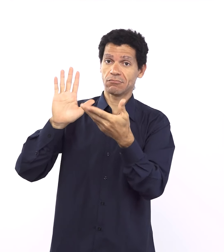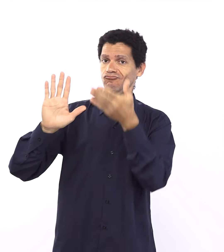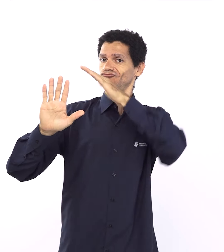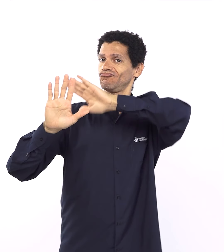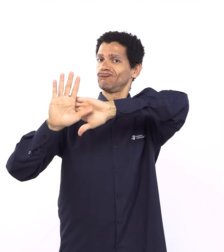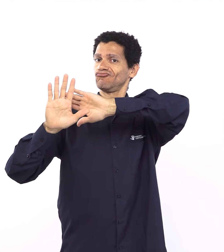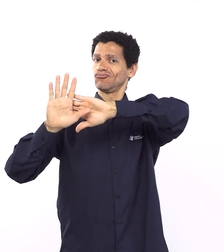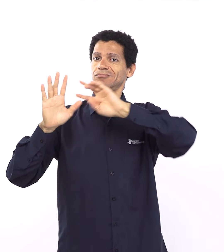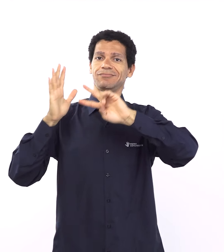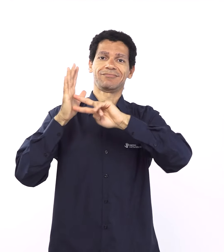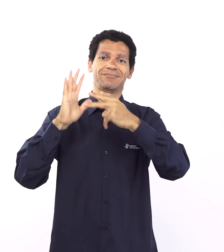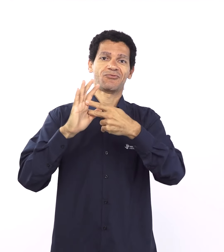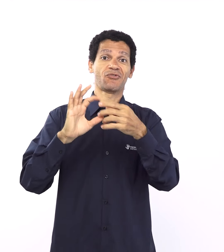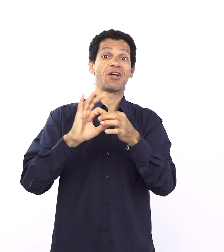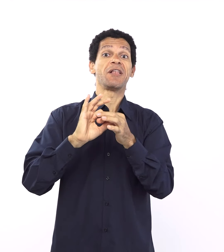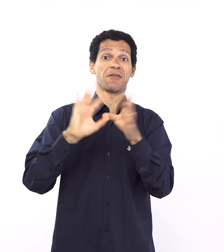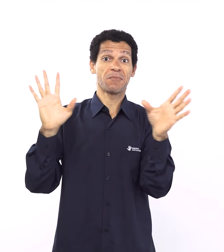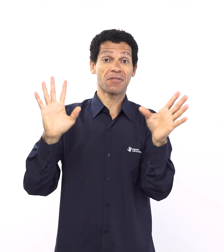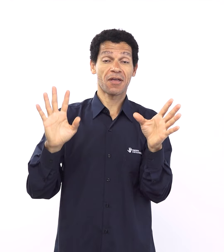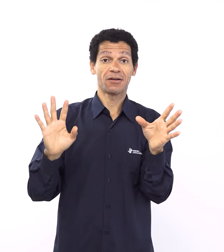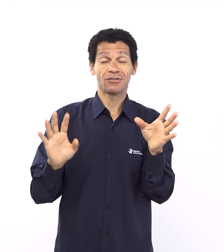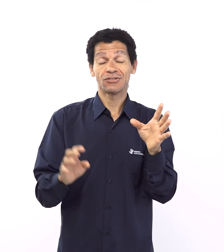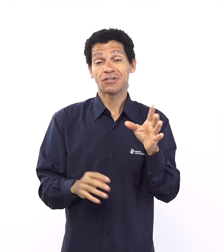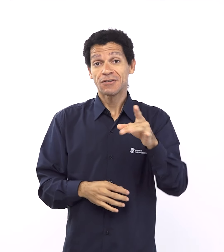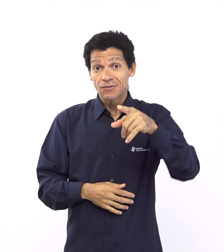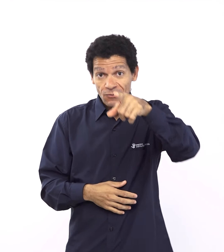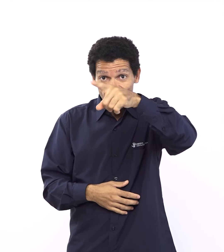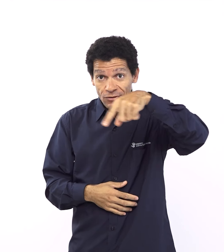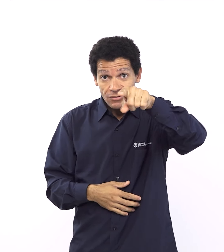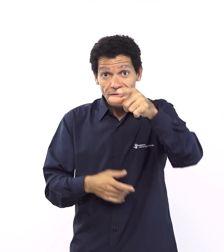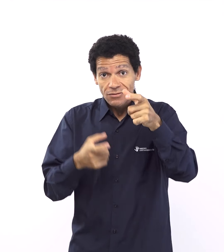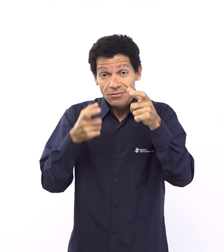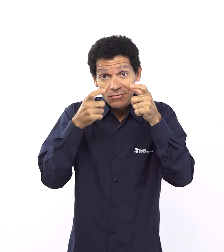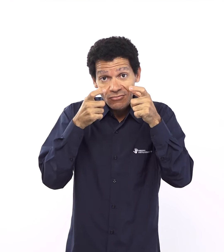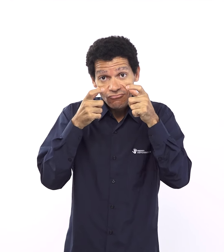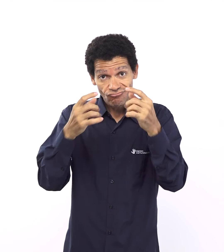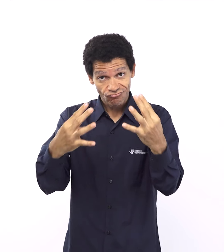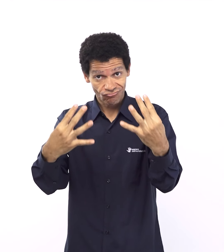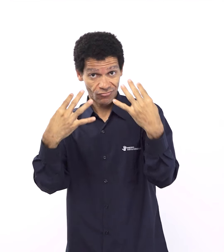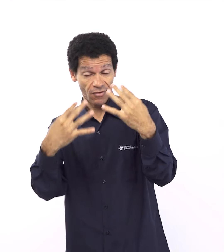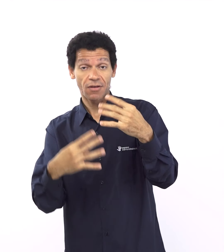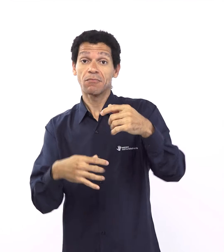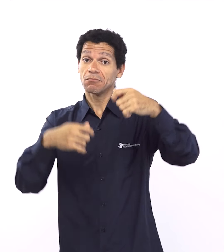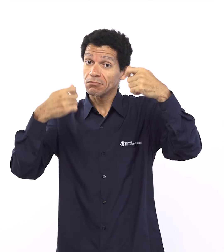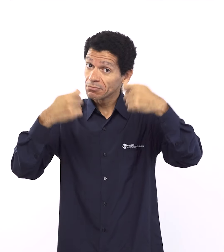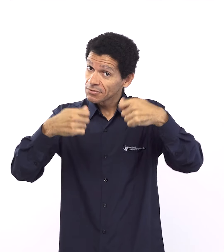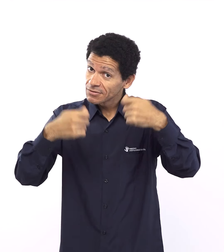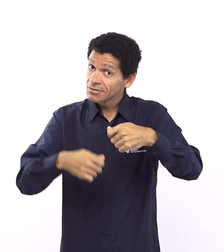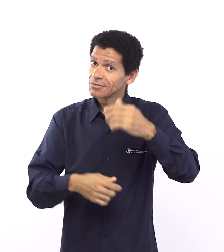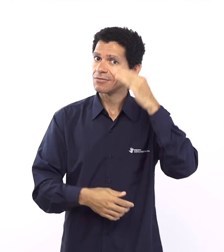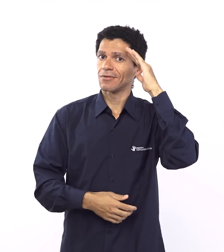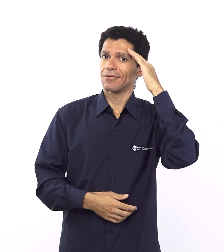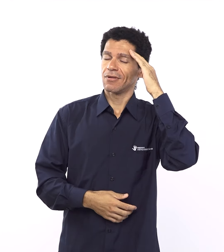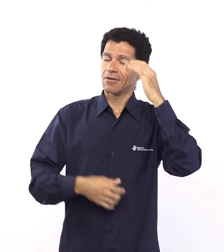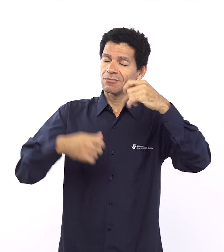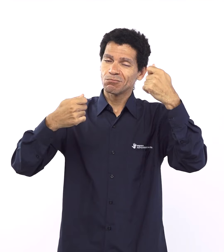de se lembrar e aí depois eu deixo os demais comentarem a respeito mas a ordem dos eventos interfere totalmente